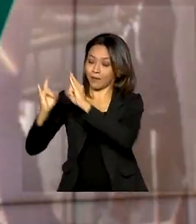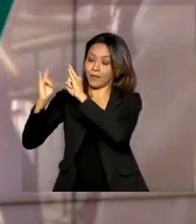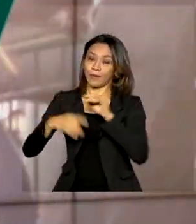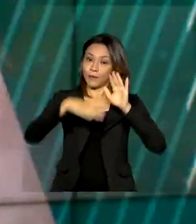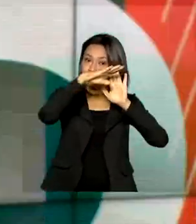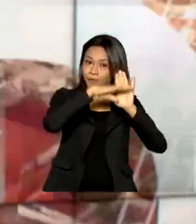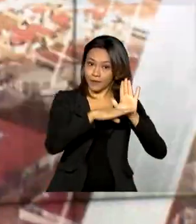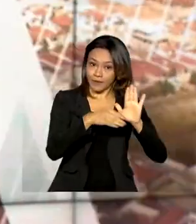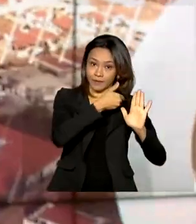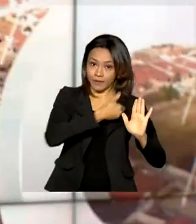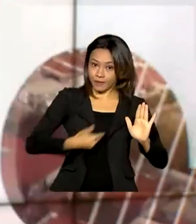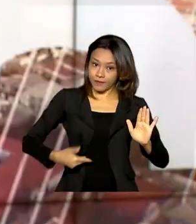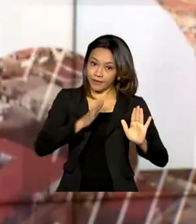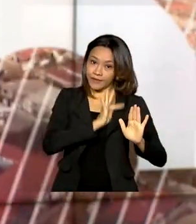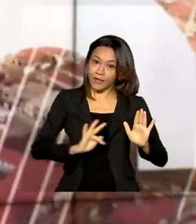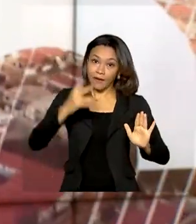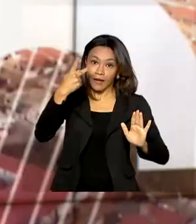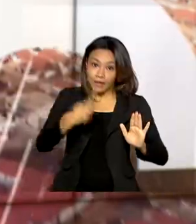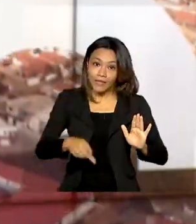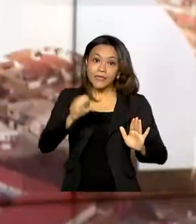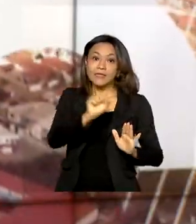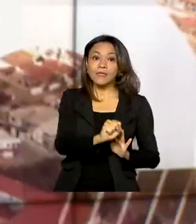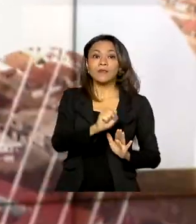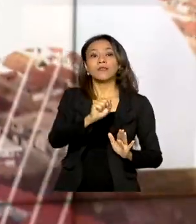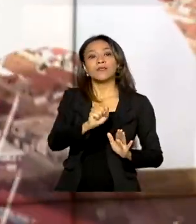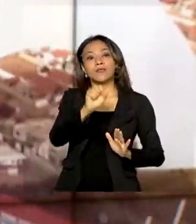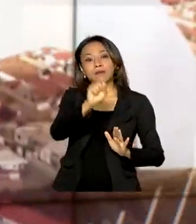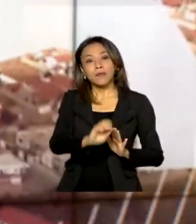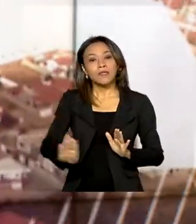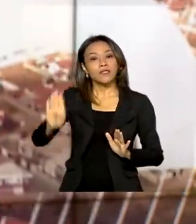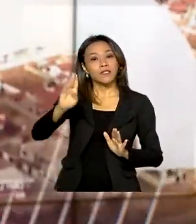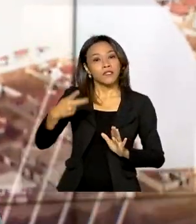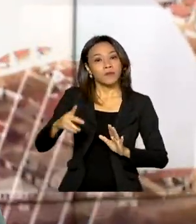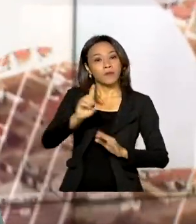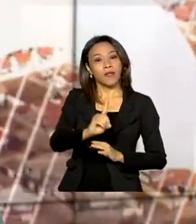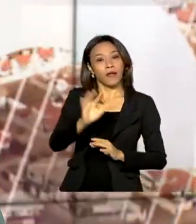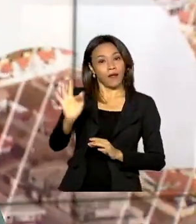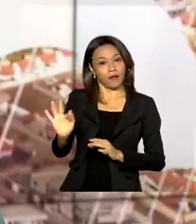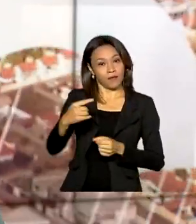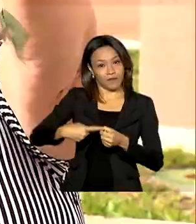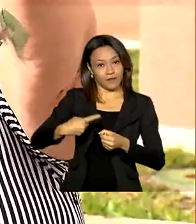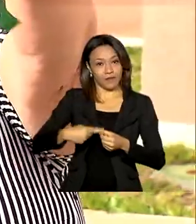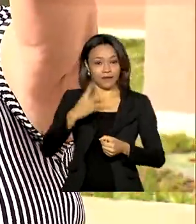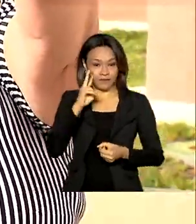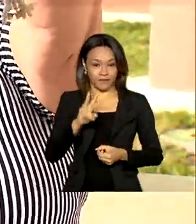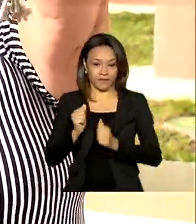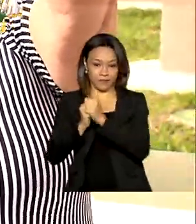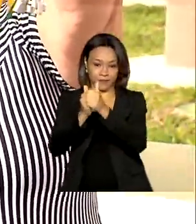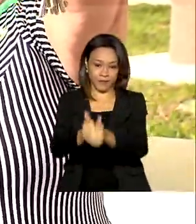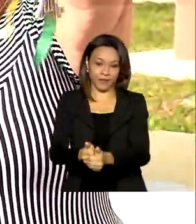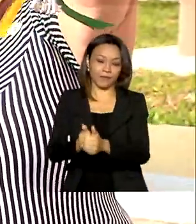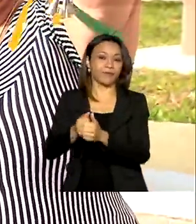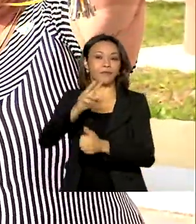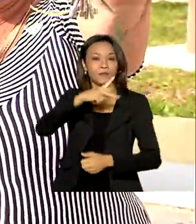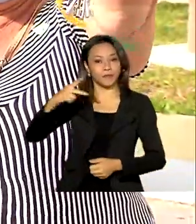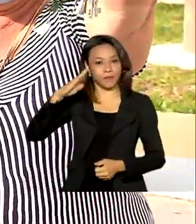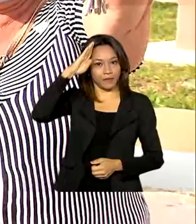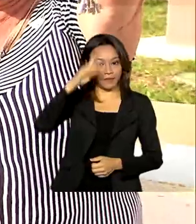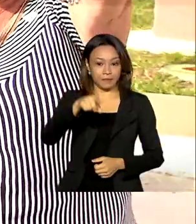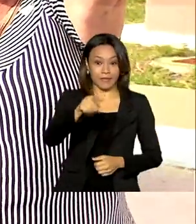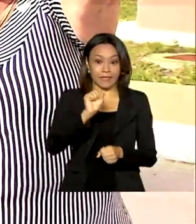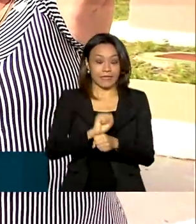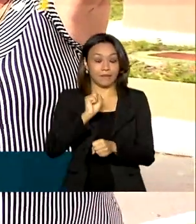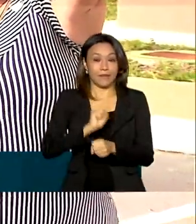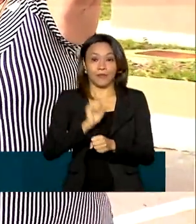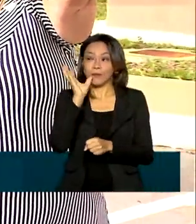e Amarela, em São Sebastião, no Distrito Federal. O presidente Jair Bolsonaro participou do evento. A espera foi longa,